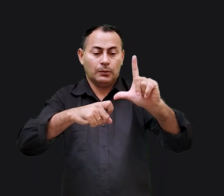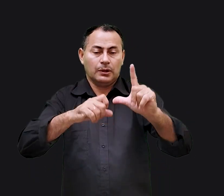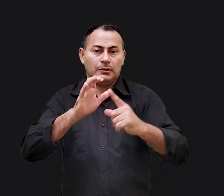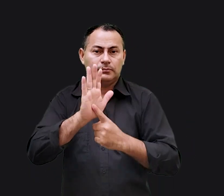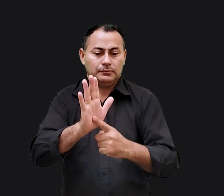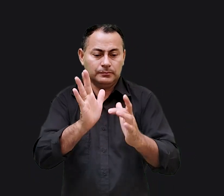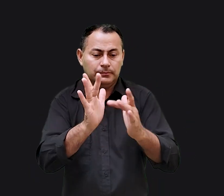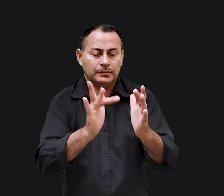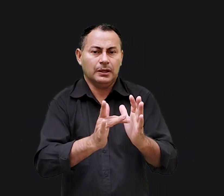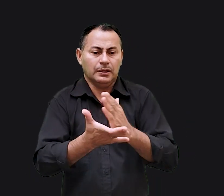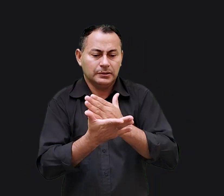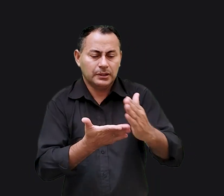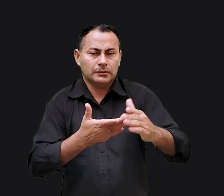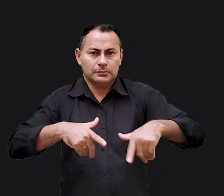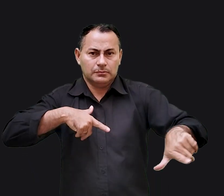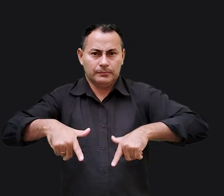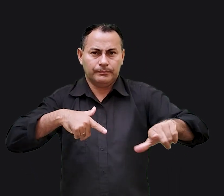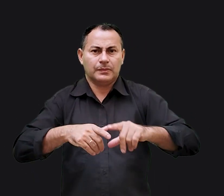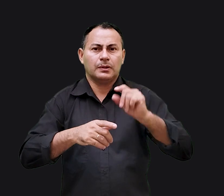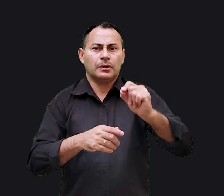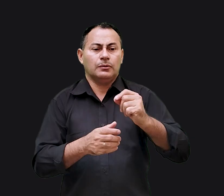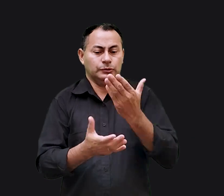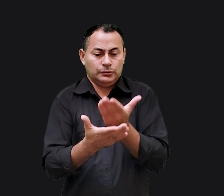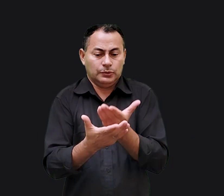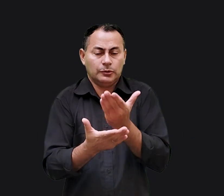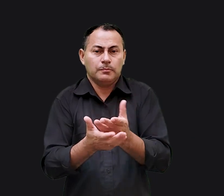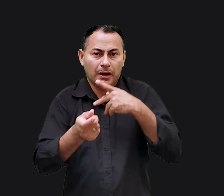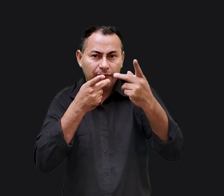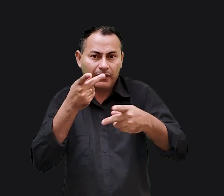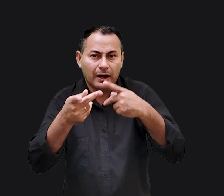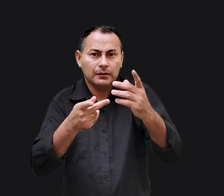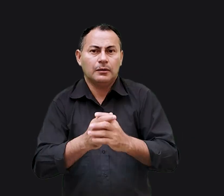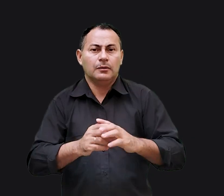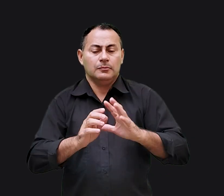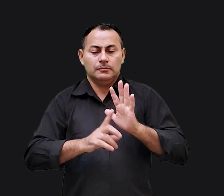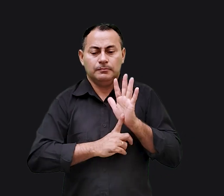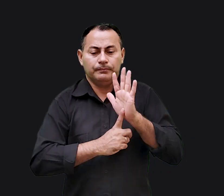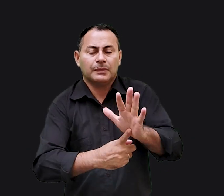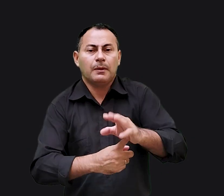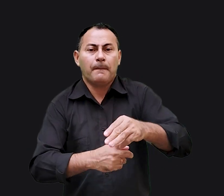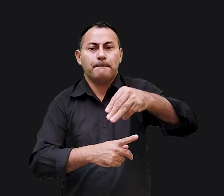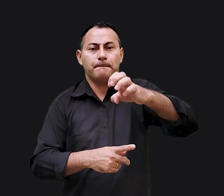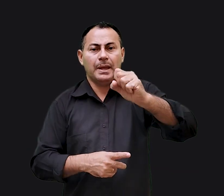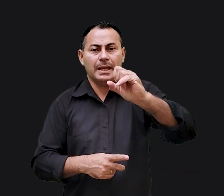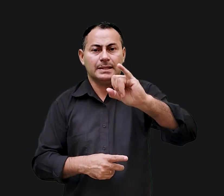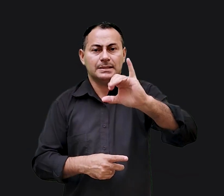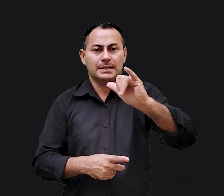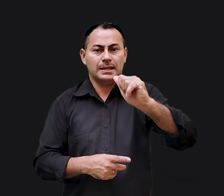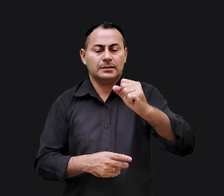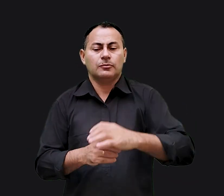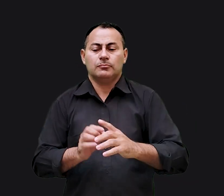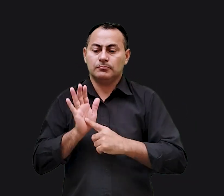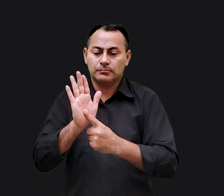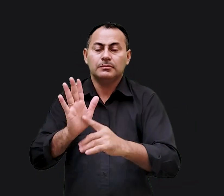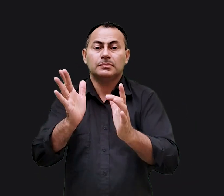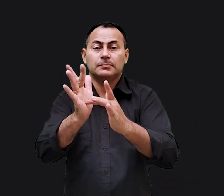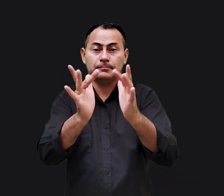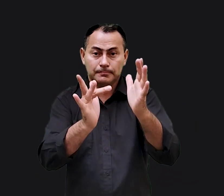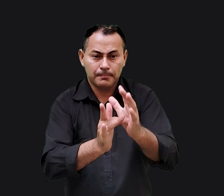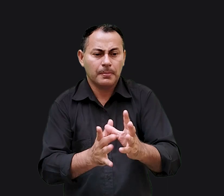Lucas apresentou Cristo iniciando seu ministério com o que os estudiosos chamam de o Manifesto do Messias ou o Manifesto de Cristo.